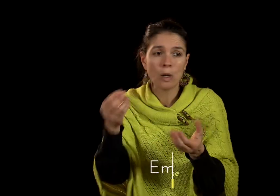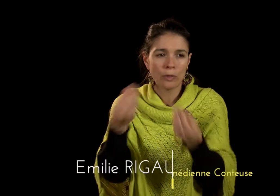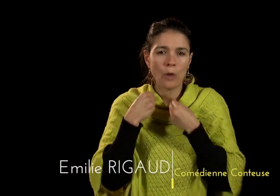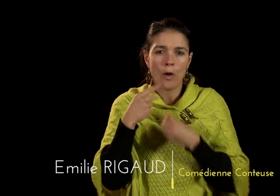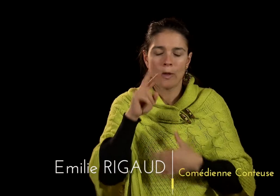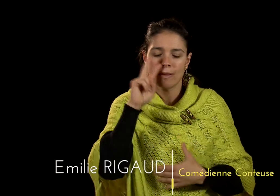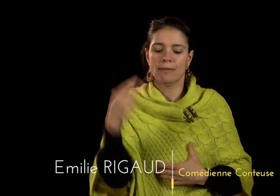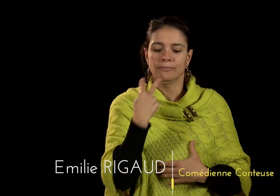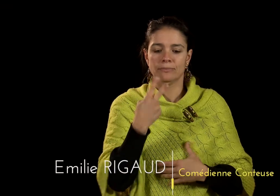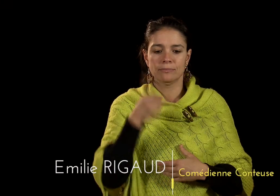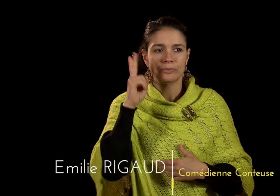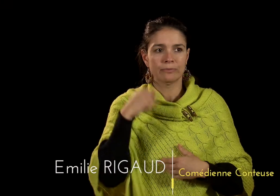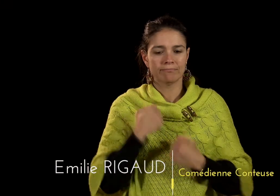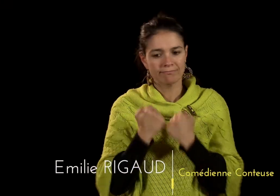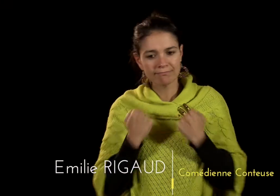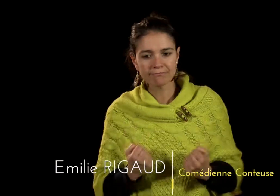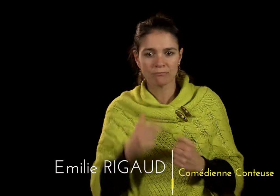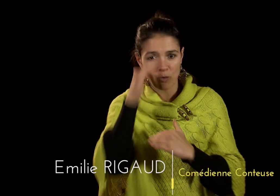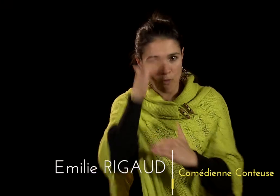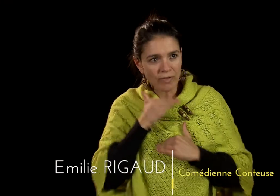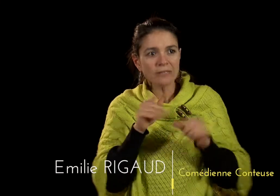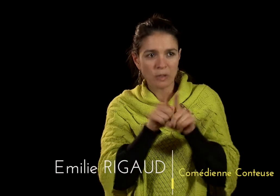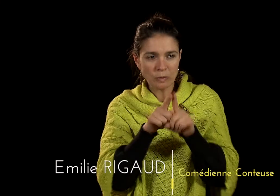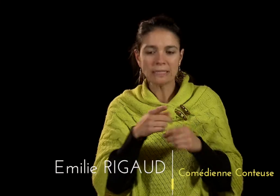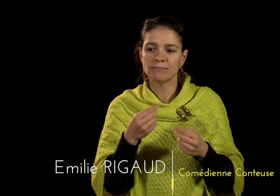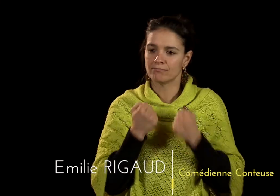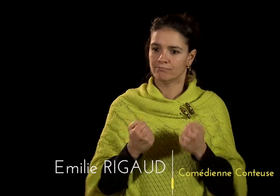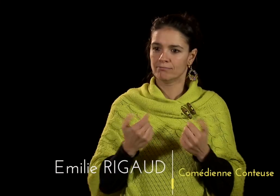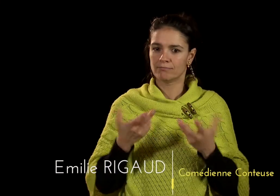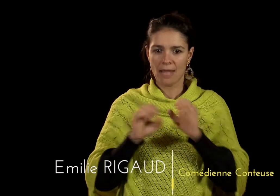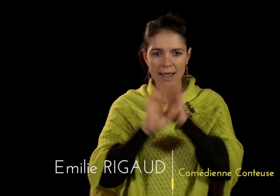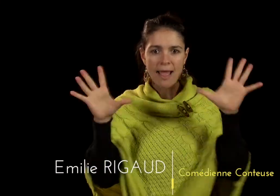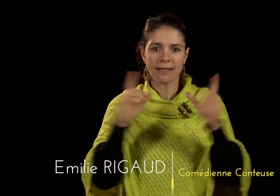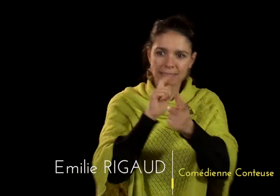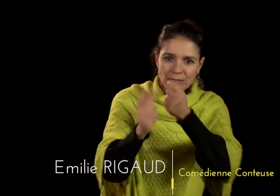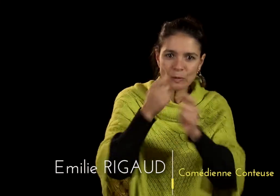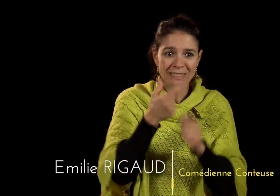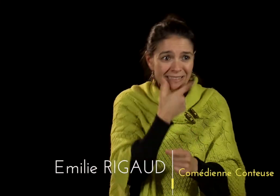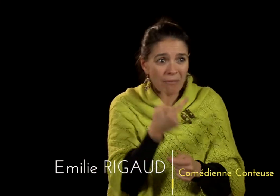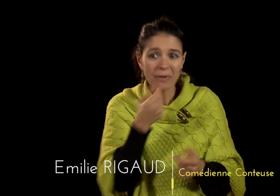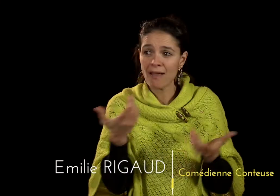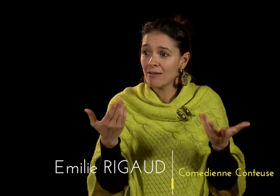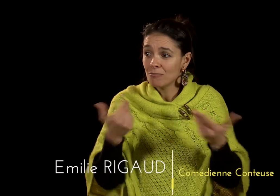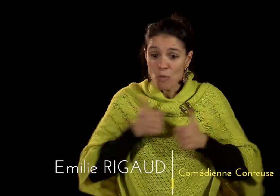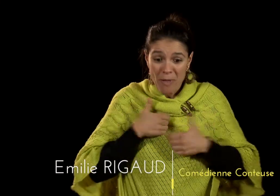etc., auquel j'ai participé, ça m'a permis d'avoir un regard sur moi, d'être plus confiante, d'oser davantage.